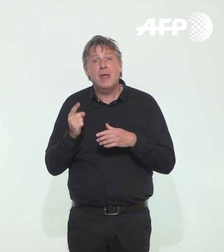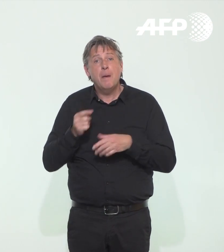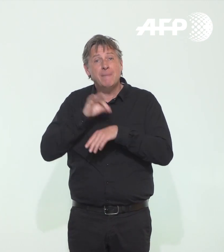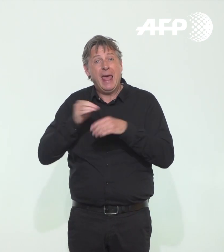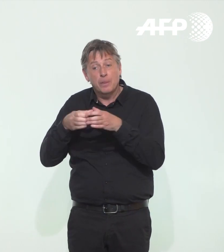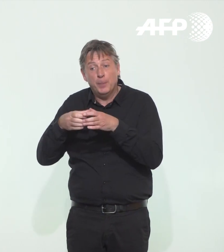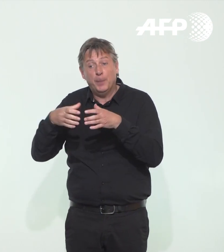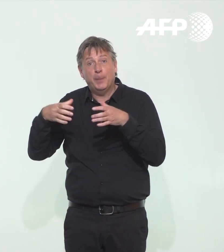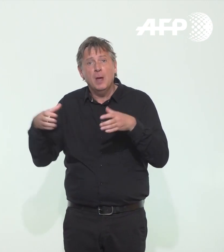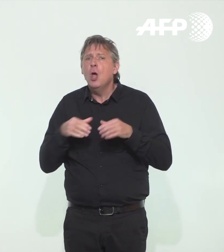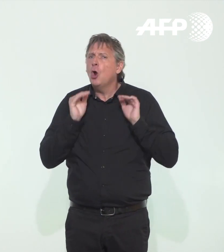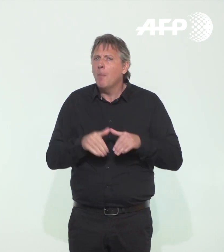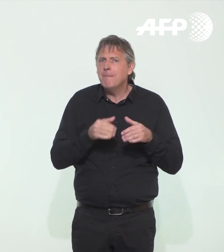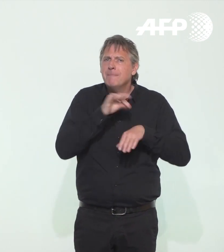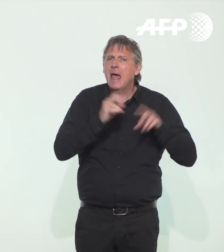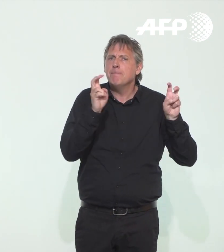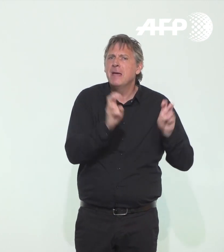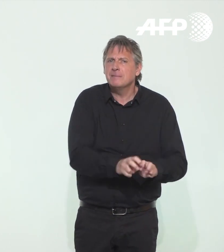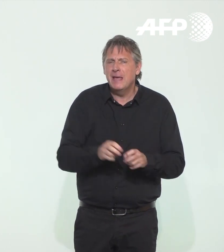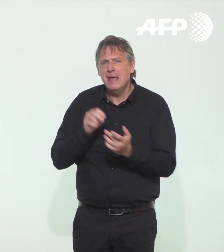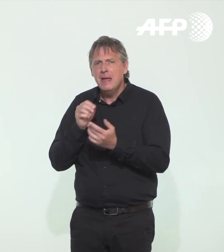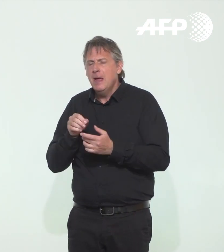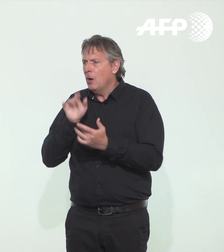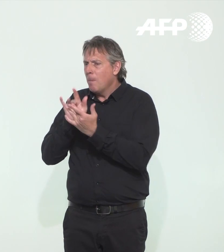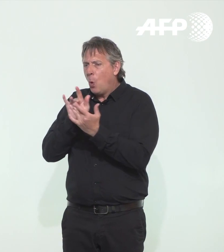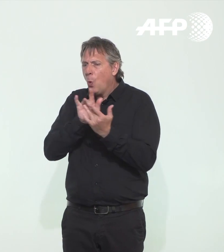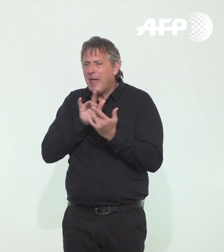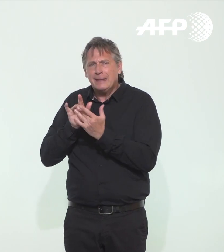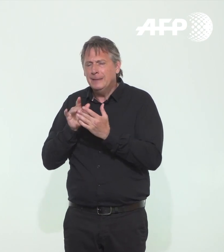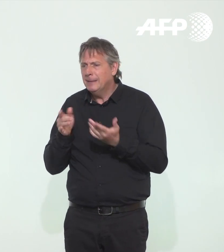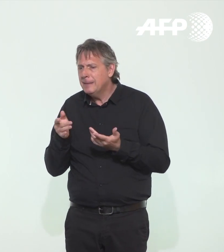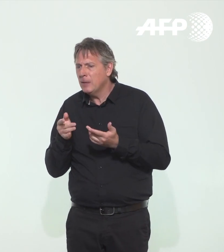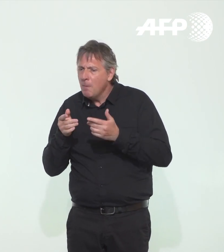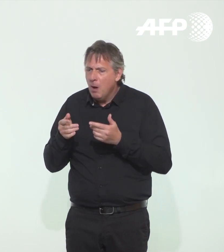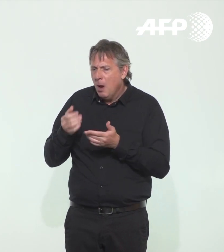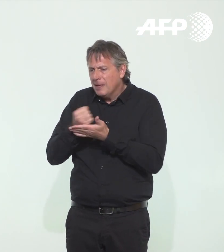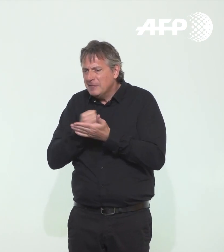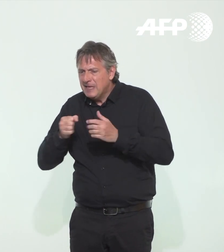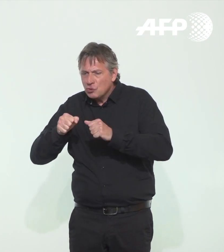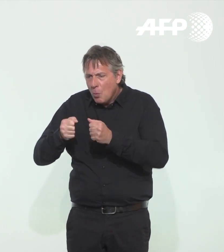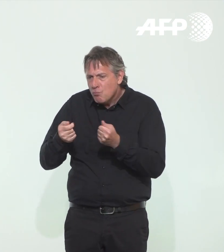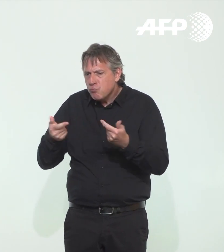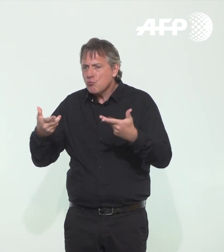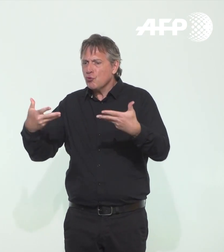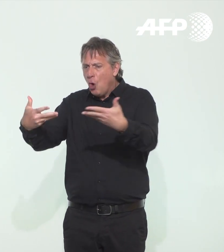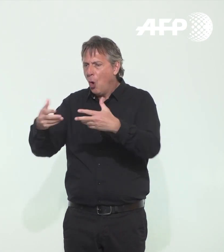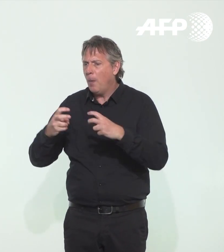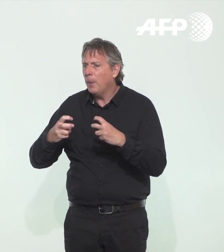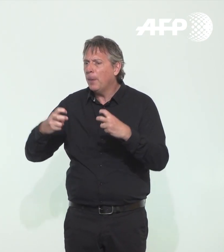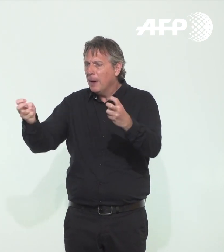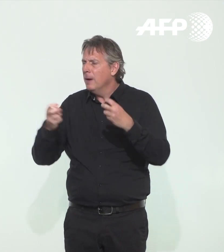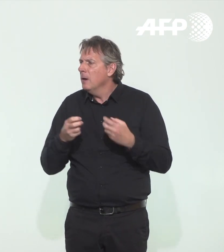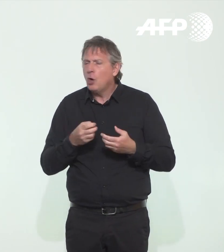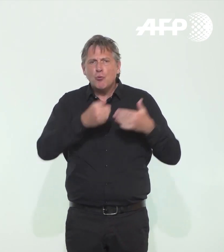cas baisse globalement. Le dépistage des cas contacts fait mathématiquement augmenter le nombre de dépistages. Or, cette hausse n'apparaît pas dans les données de Santé publique